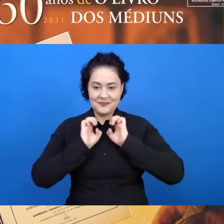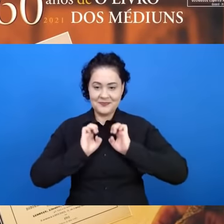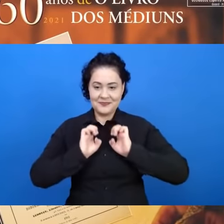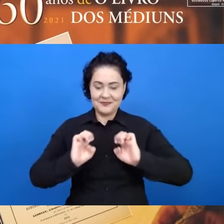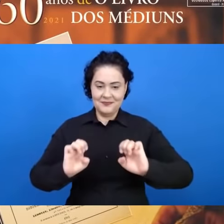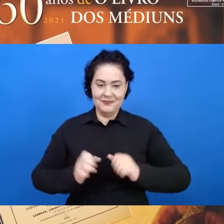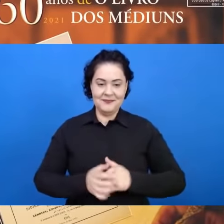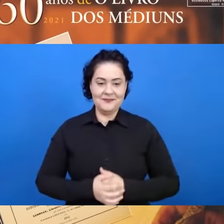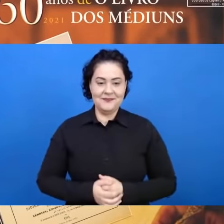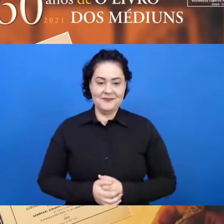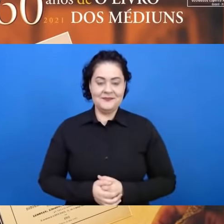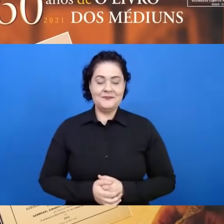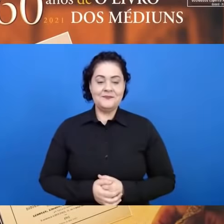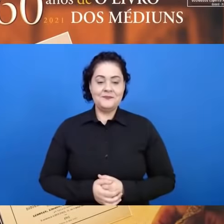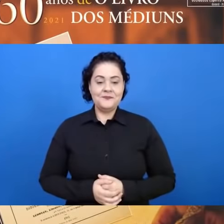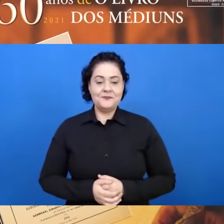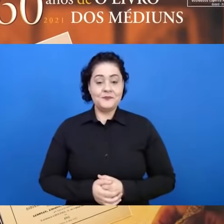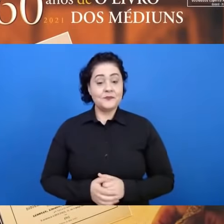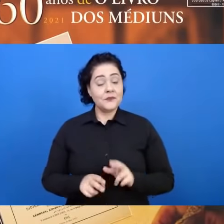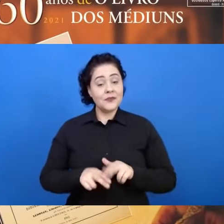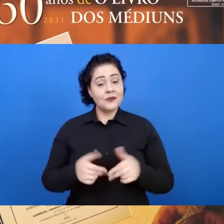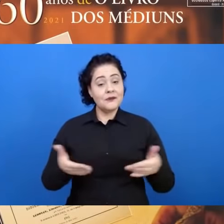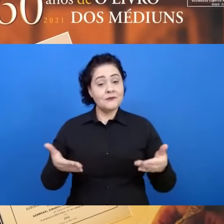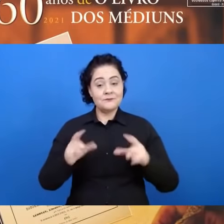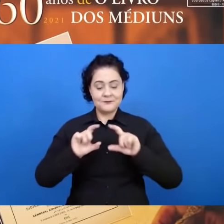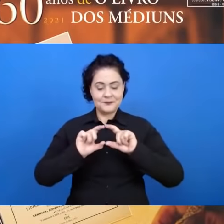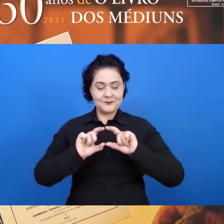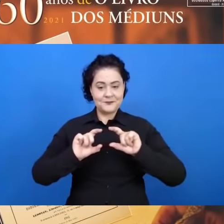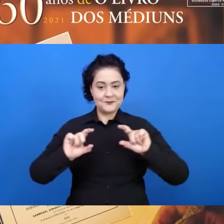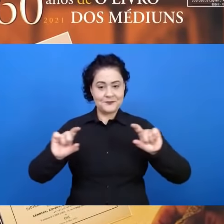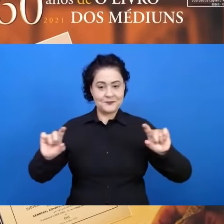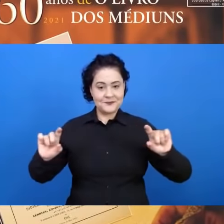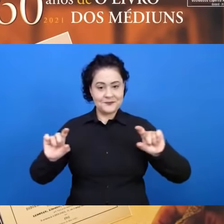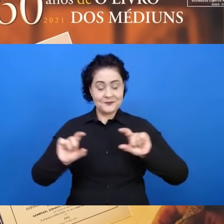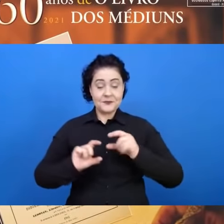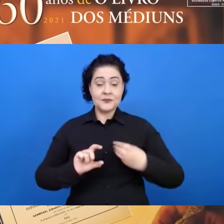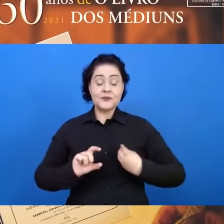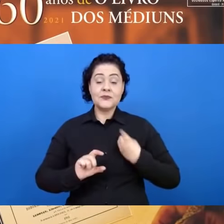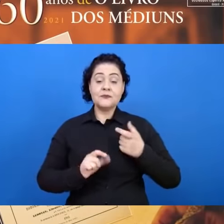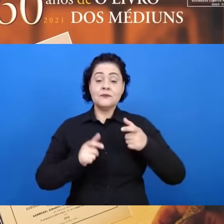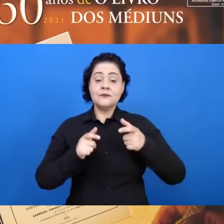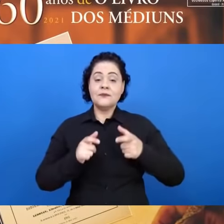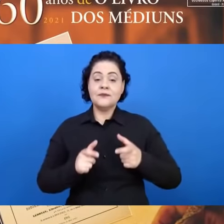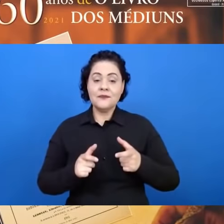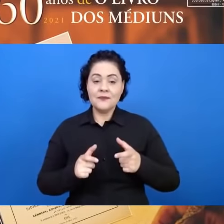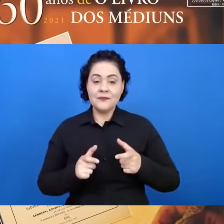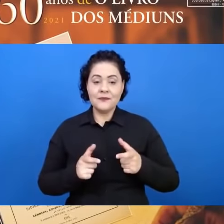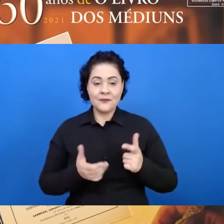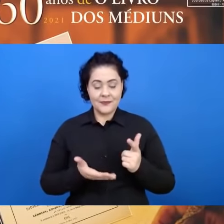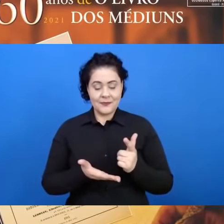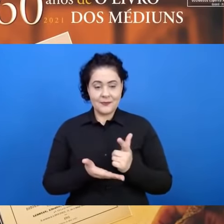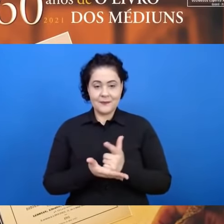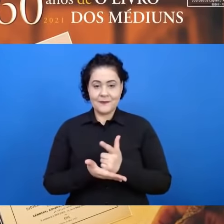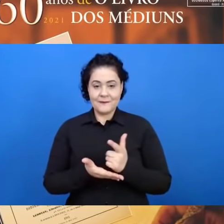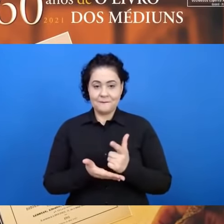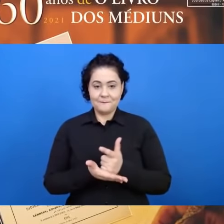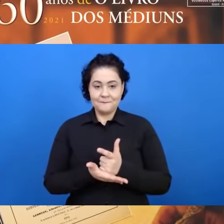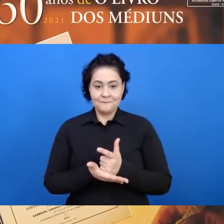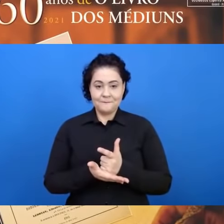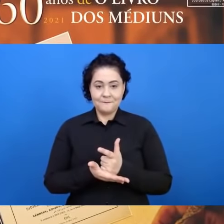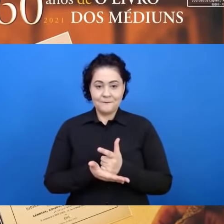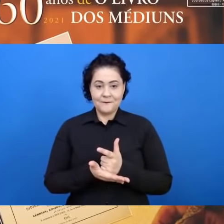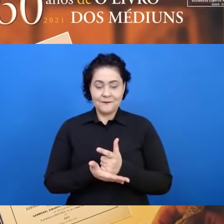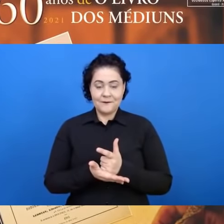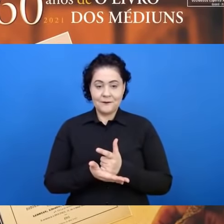E, para isso, recorremos a esse trecho que se encontra no livro Inesquecível, Paulo